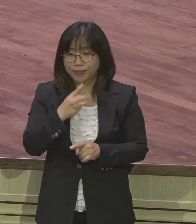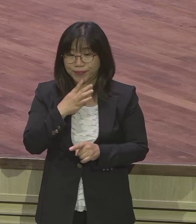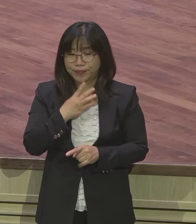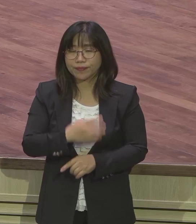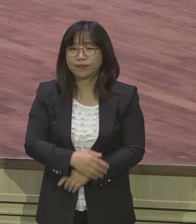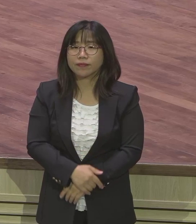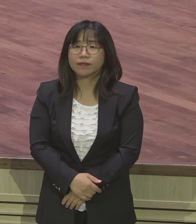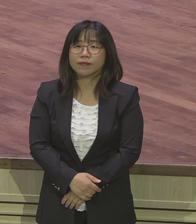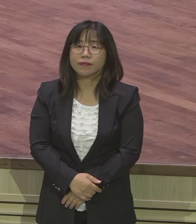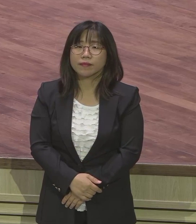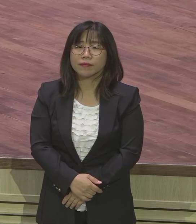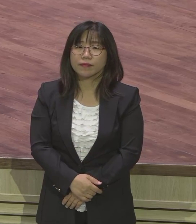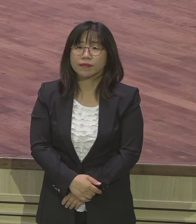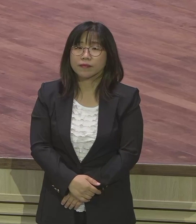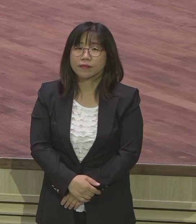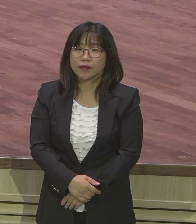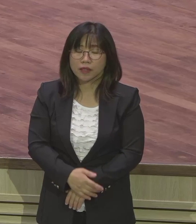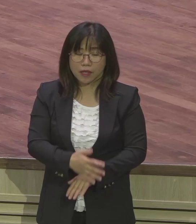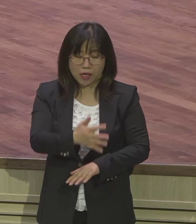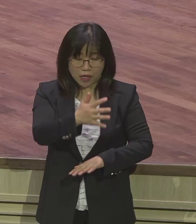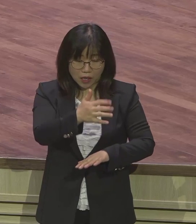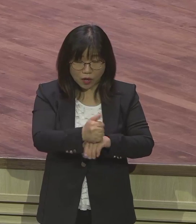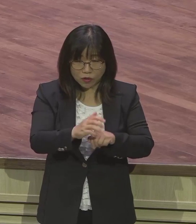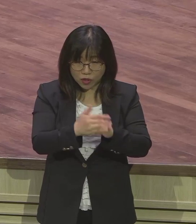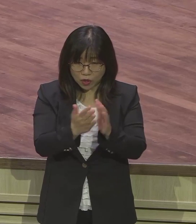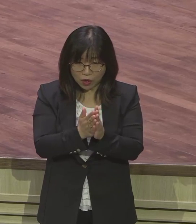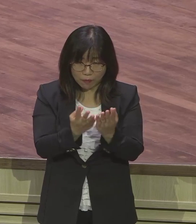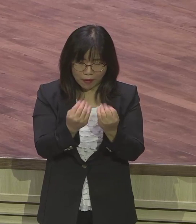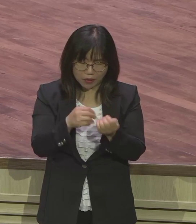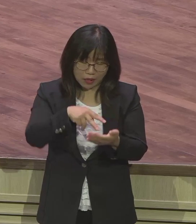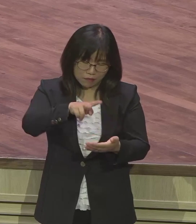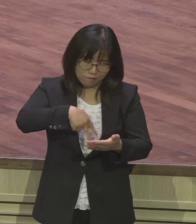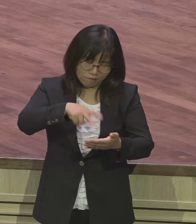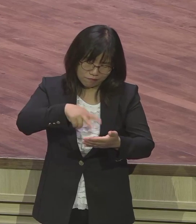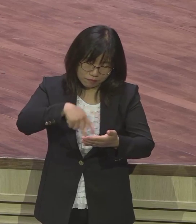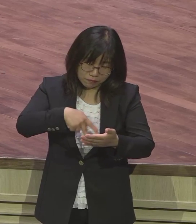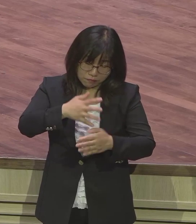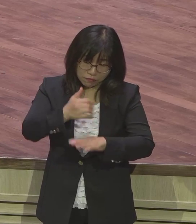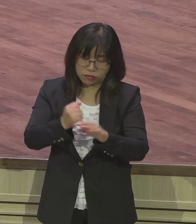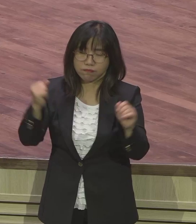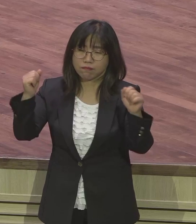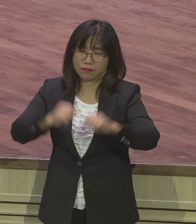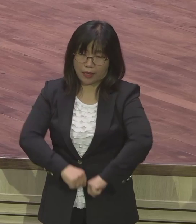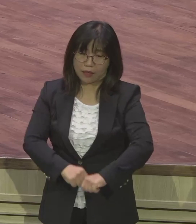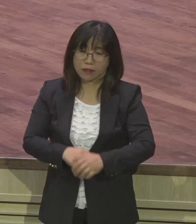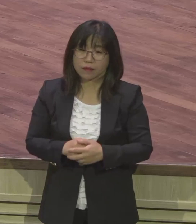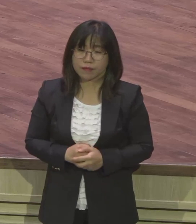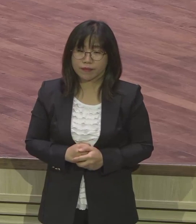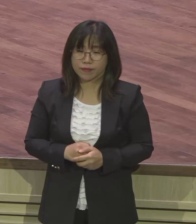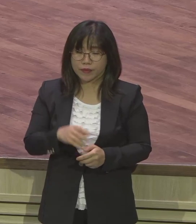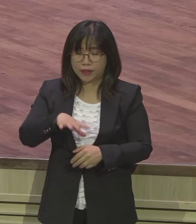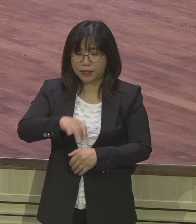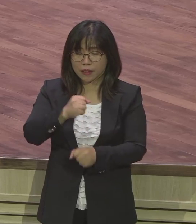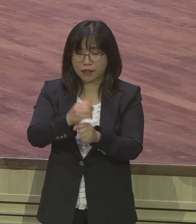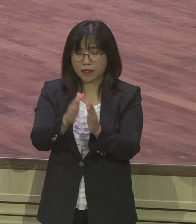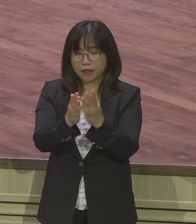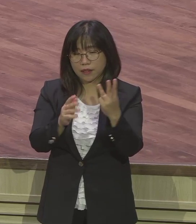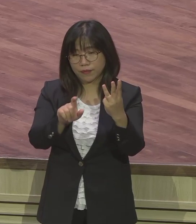그래서 나는 망하는 친구도 주위에서 많이 봤어요 장세기 3장 15절에 약속된 은약